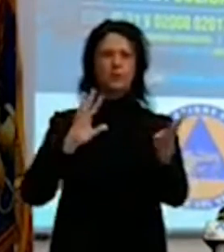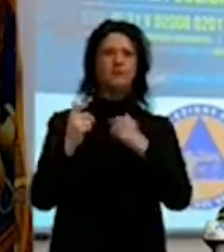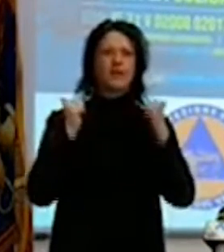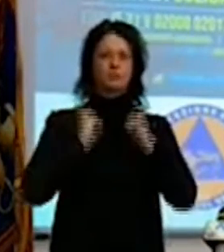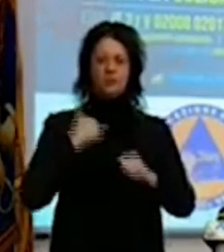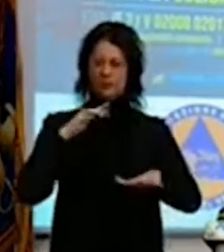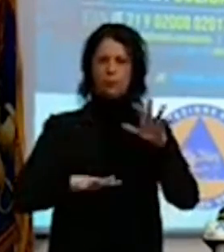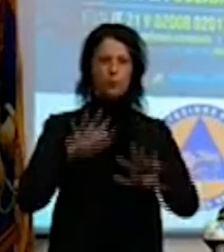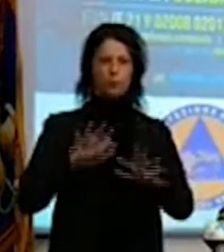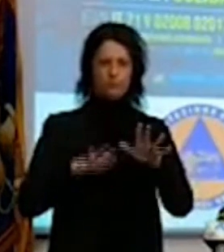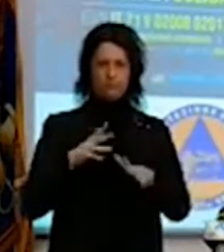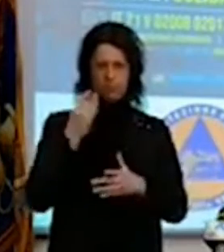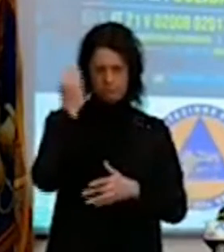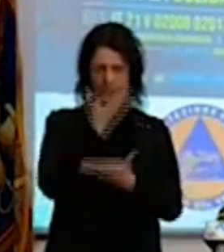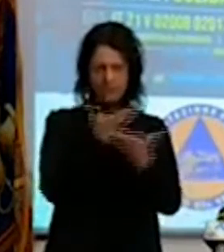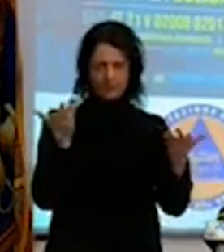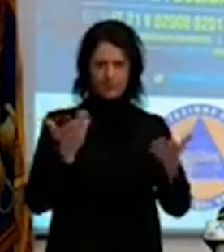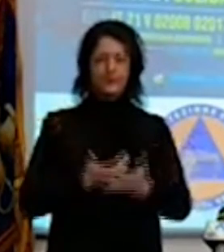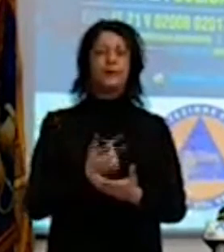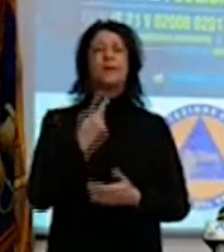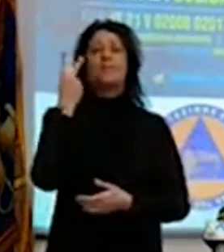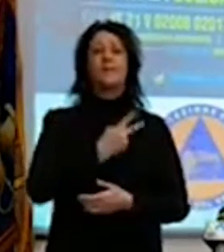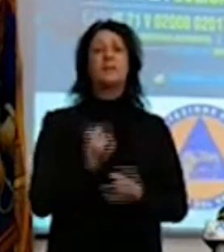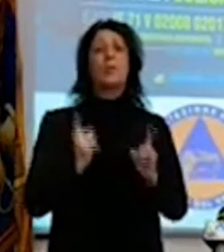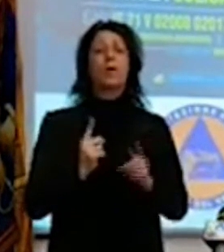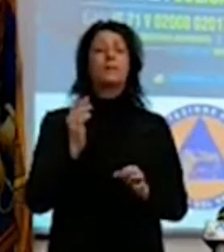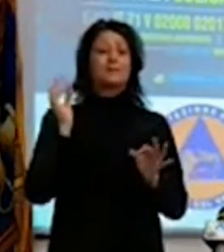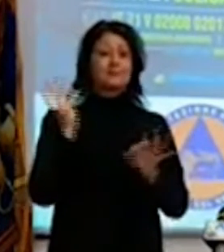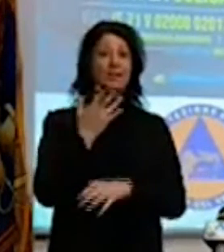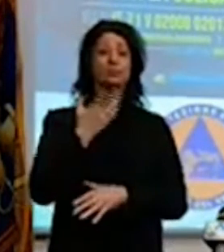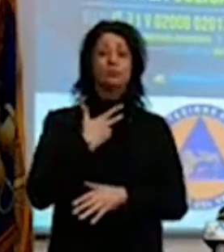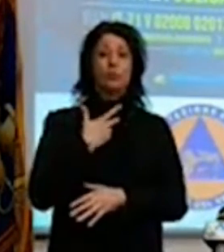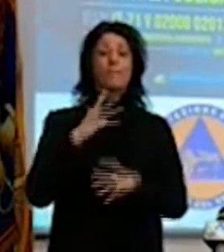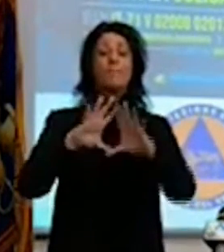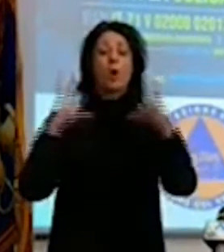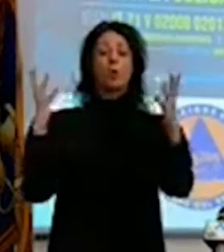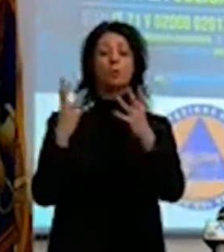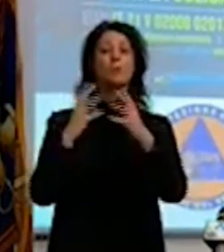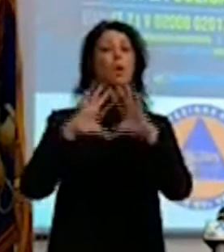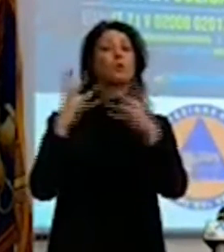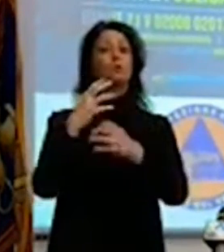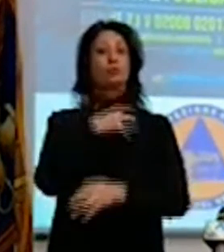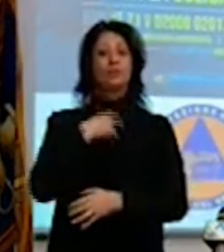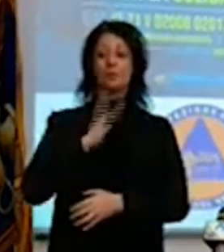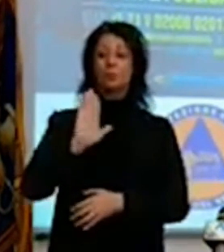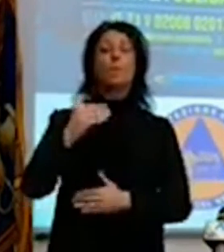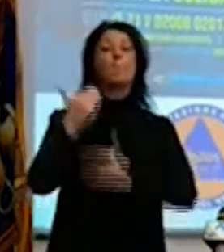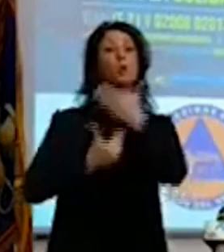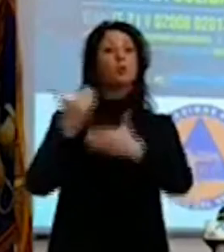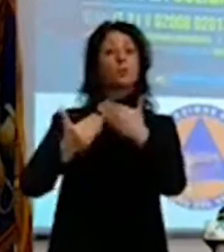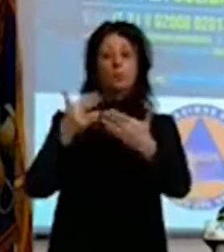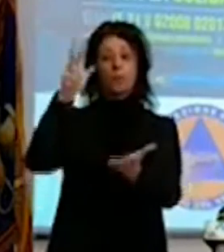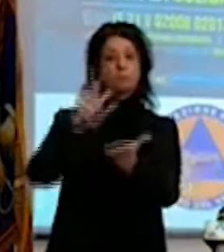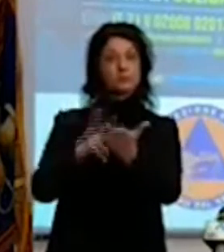La verità è che se ci sono procedure che vengono validate dal mondo scientifico, noi siamo pronti ad